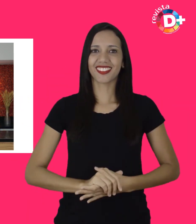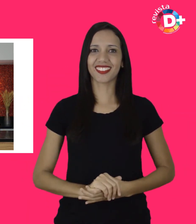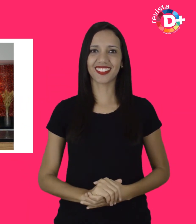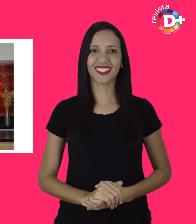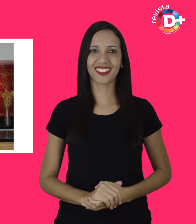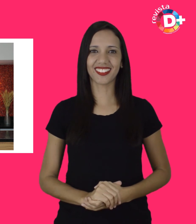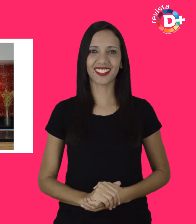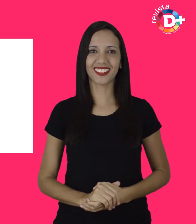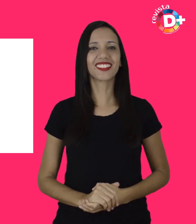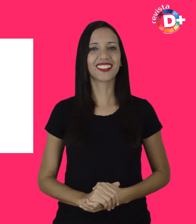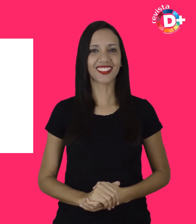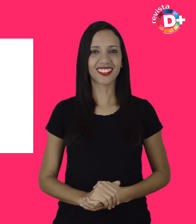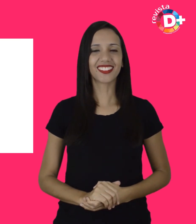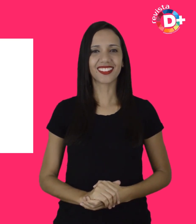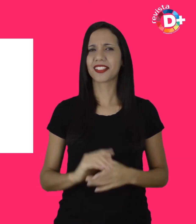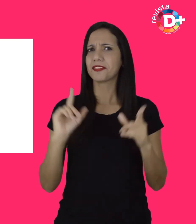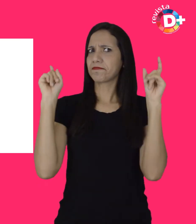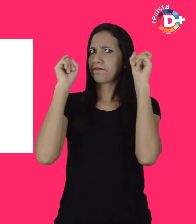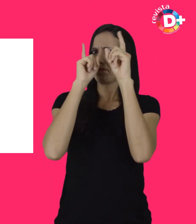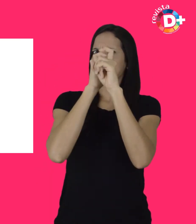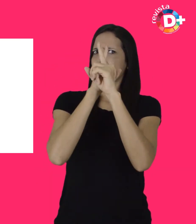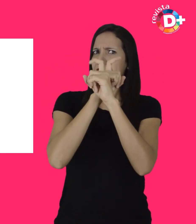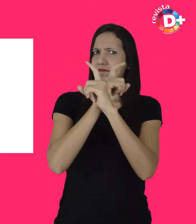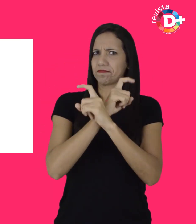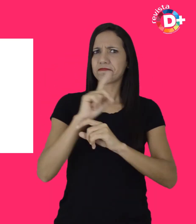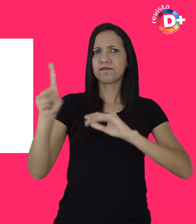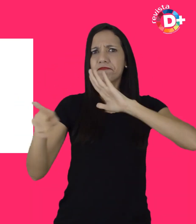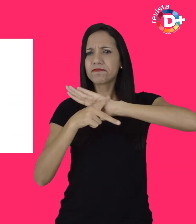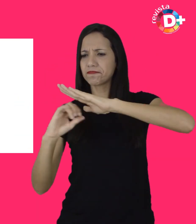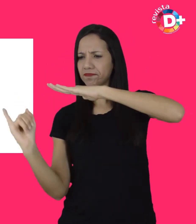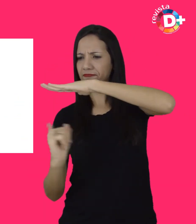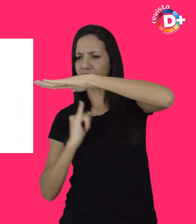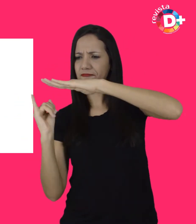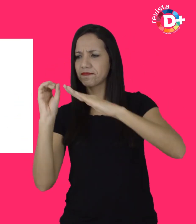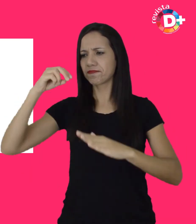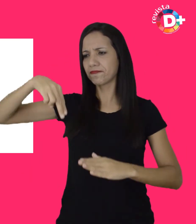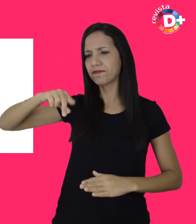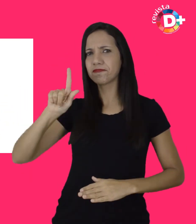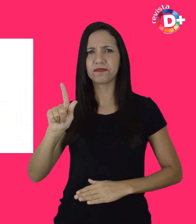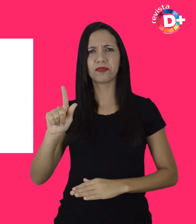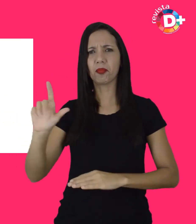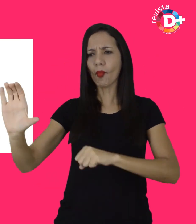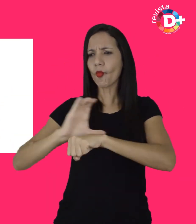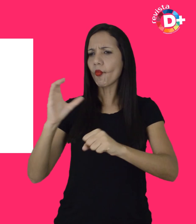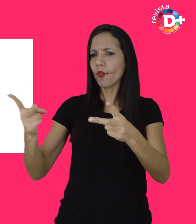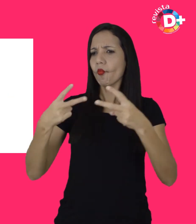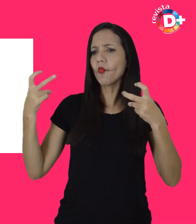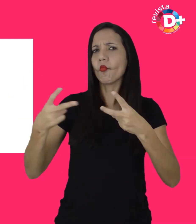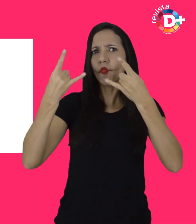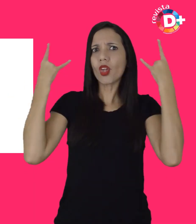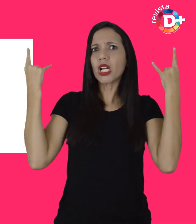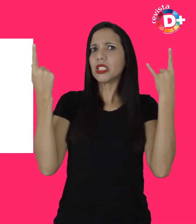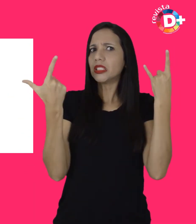É muito É difícil uma organização sem fins lucrativos chegar aos seus 10 anos de vida